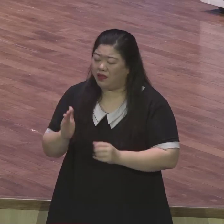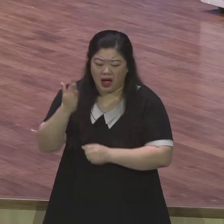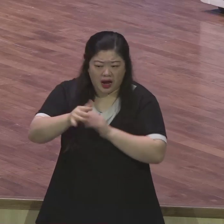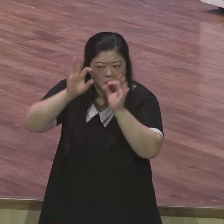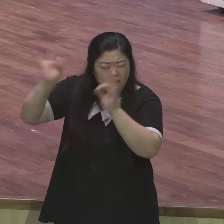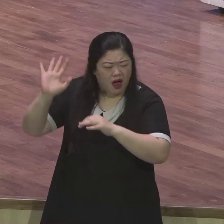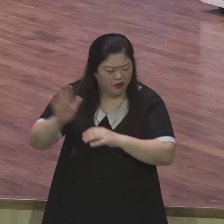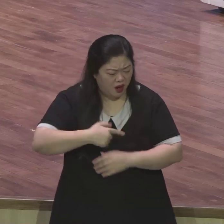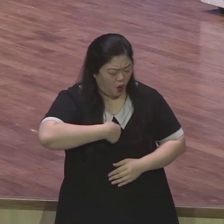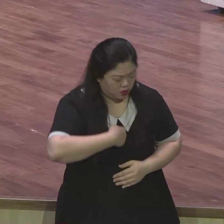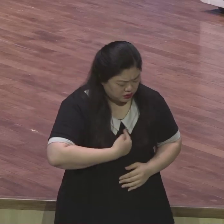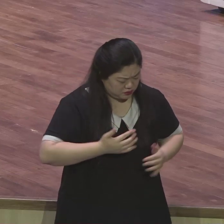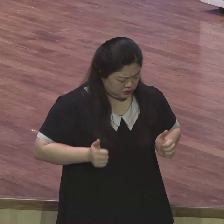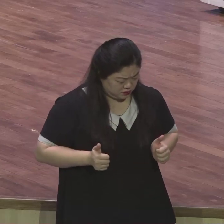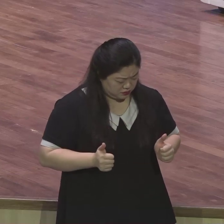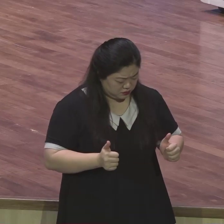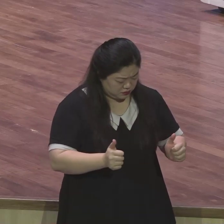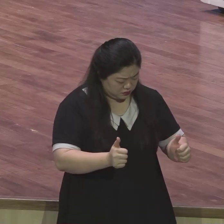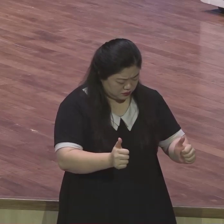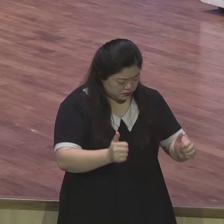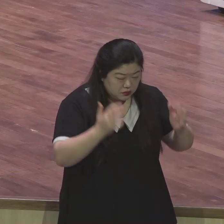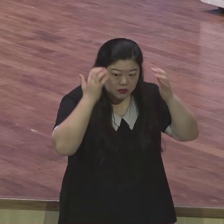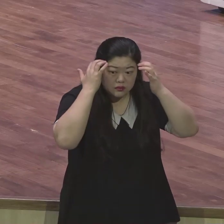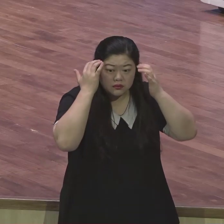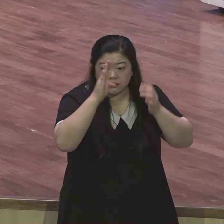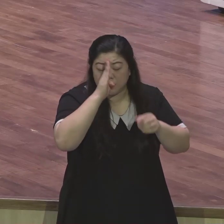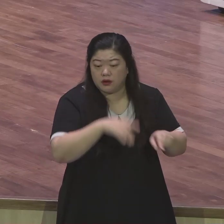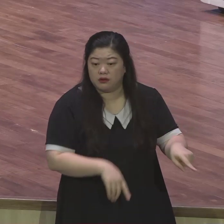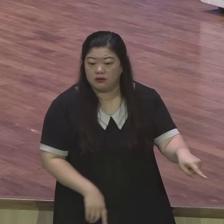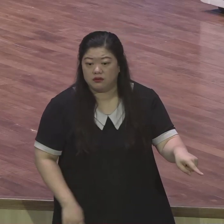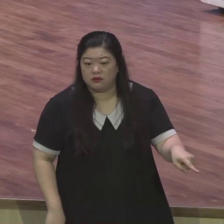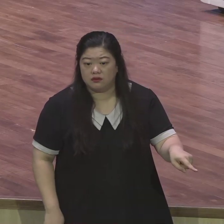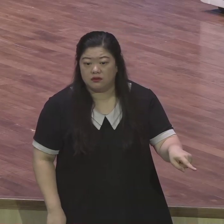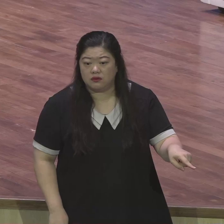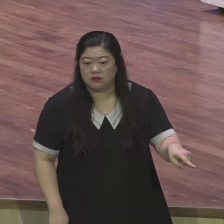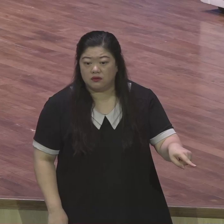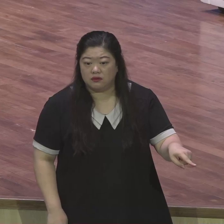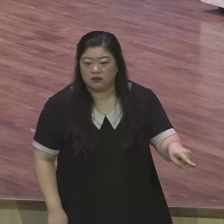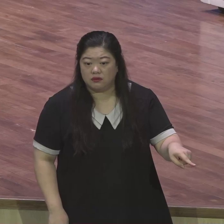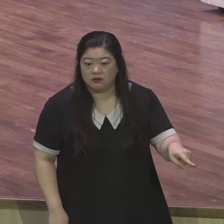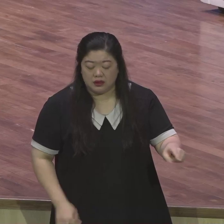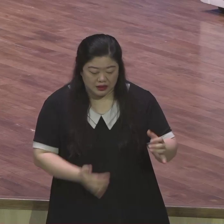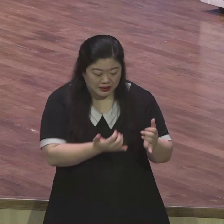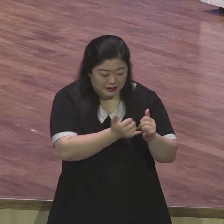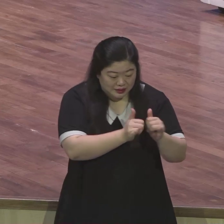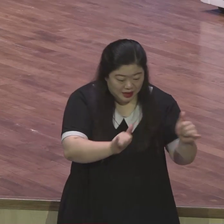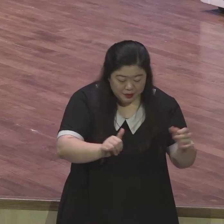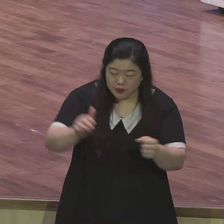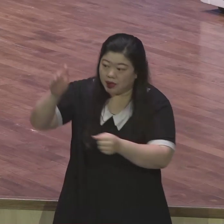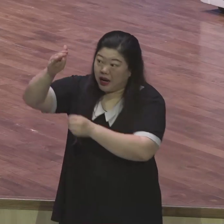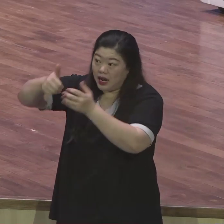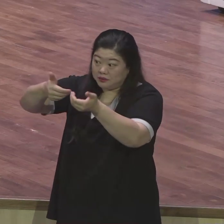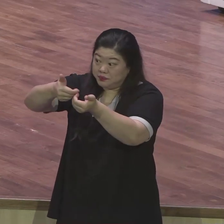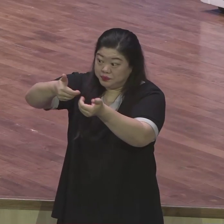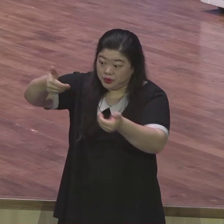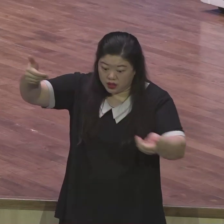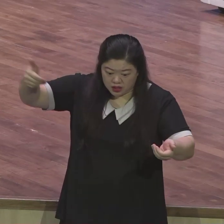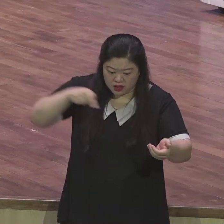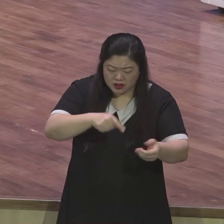아프고 병든 거예요 영적적인 인간이 하나님을 떠난 그 자체만으로 병든 것이며 아픈 것이라는 겁니다